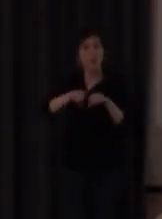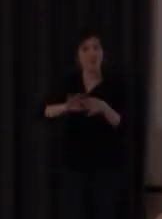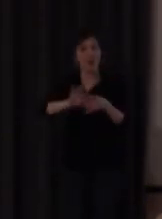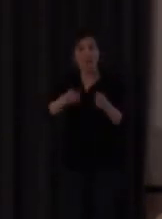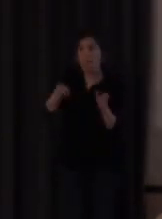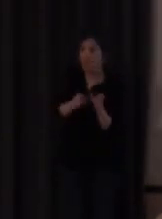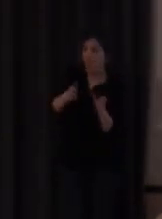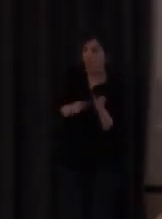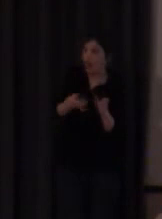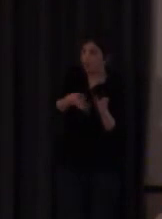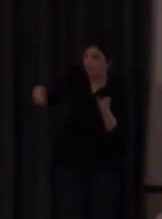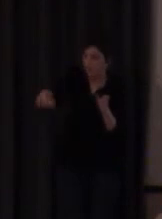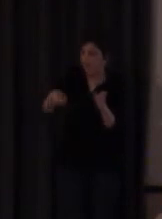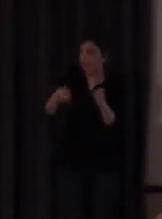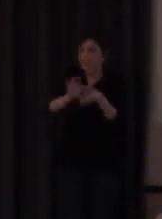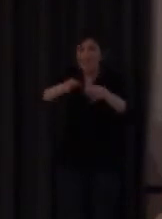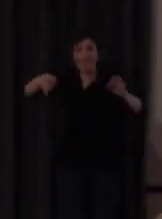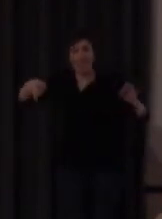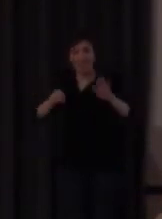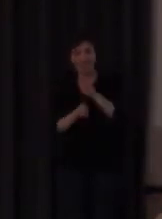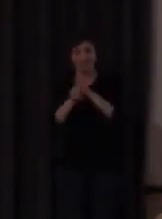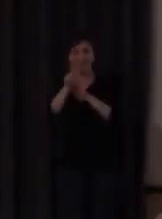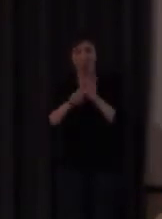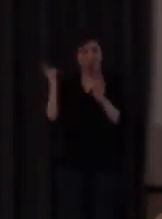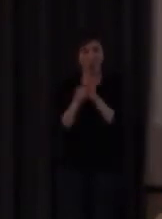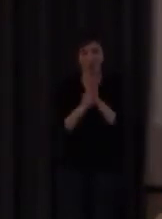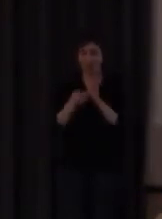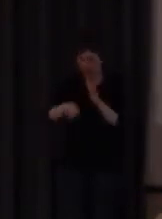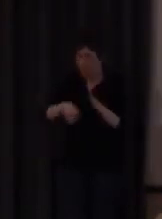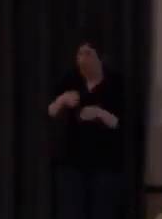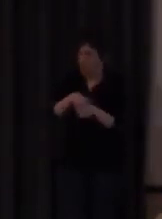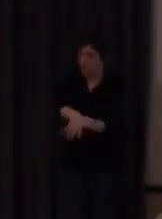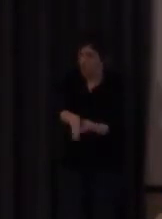para el uso de una sintaxis adecuada para ello